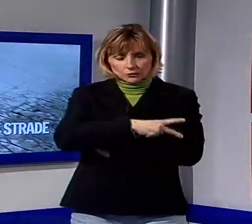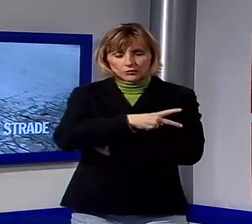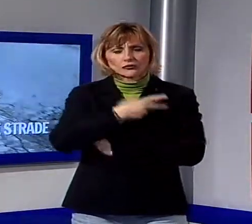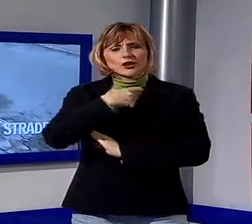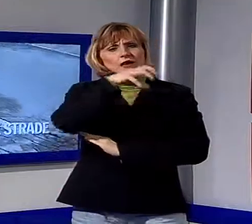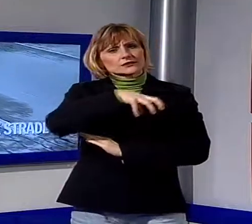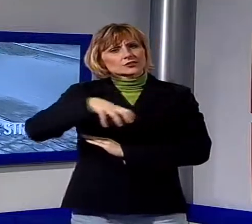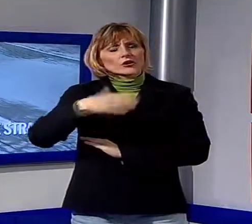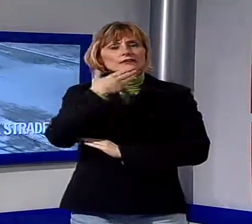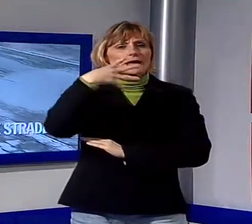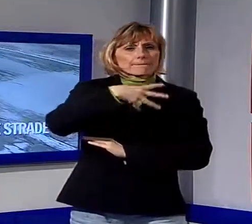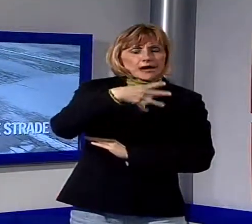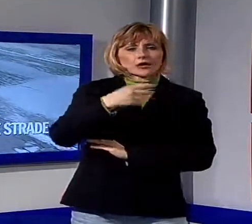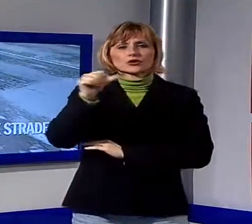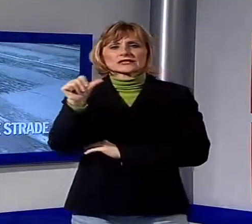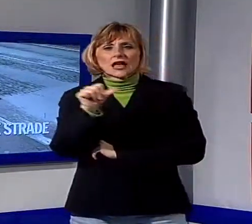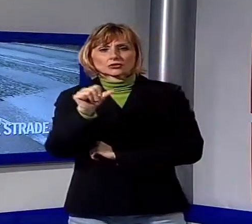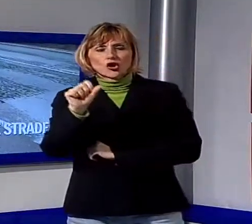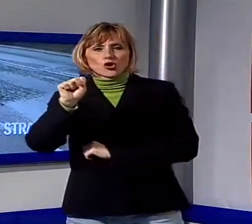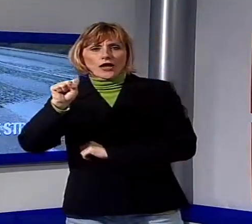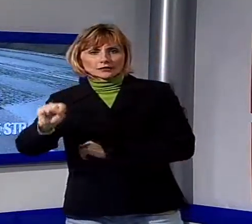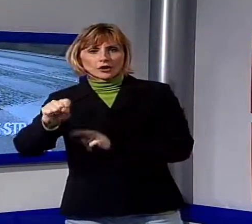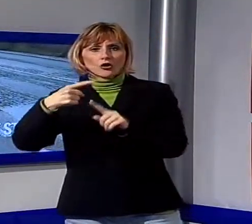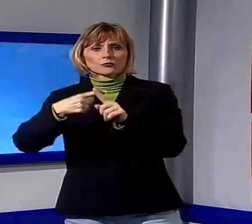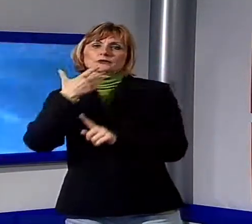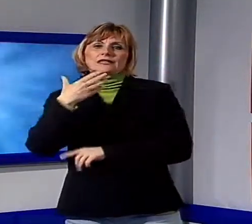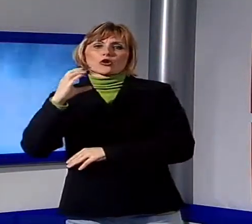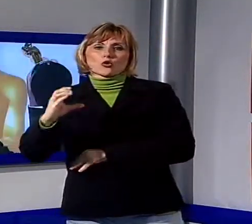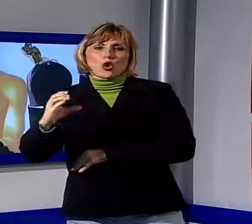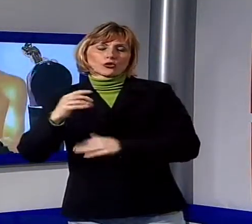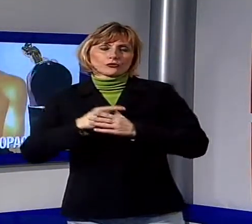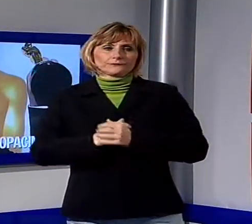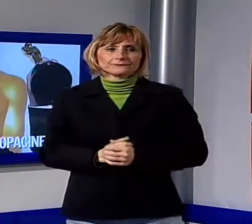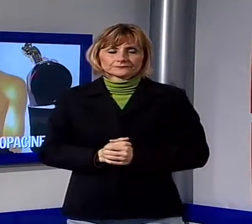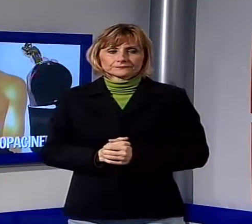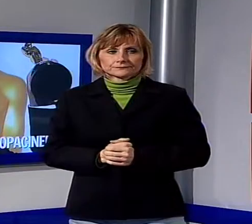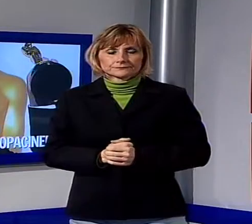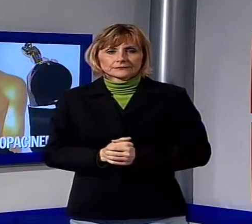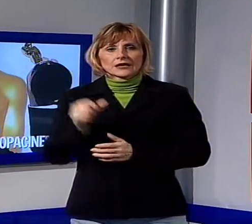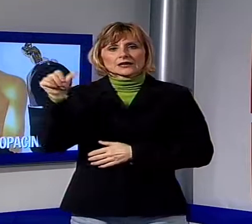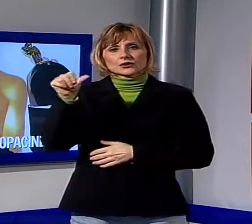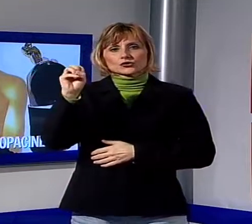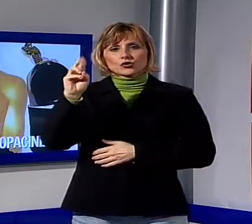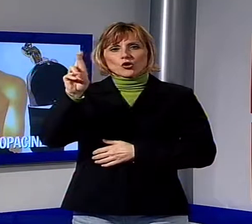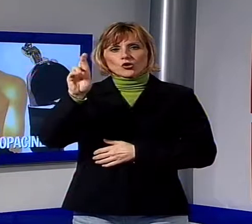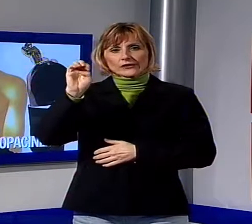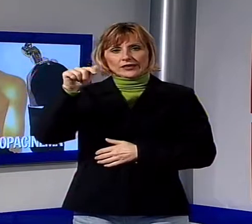San Marco, Saltocchio, Antraccoli e San Concordio. Anche Sorrentino al Film Festival